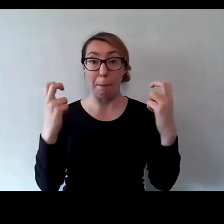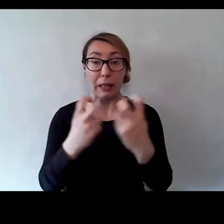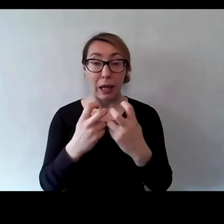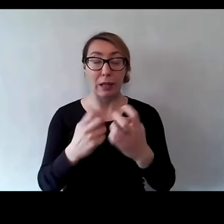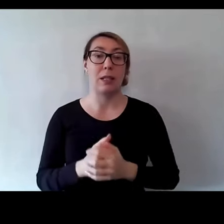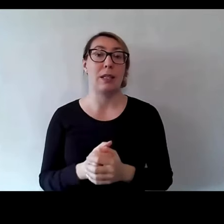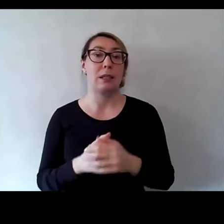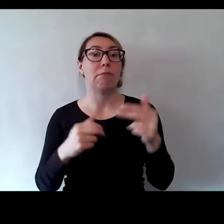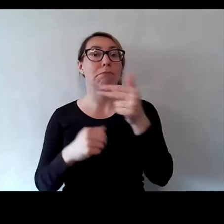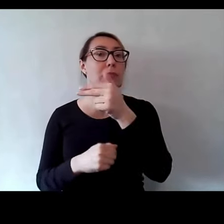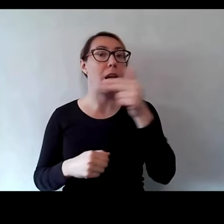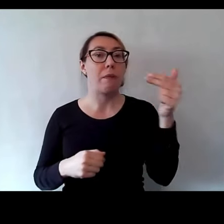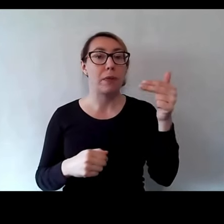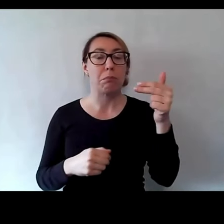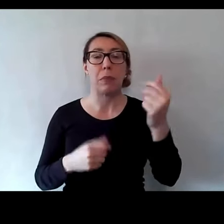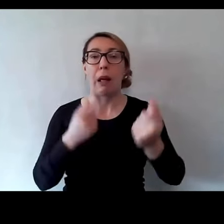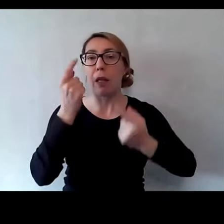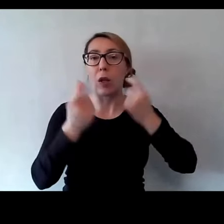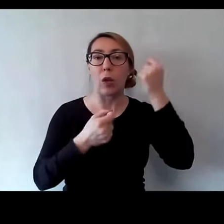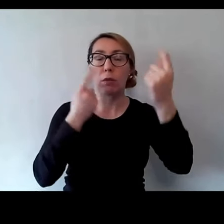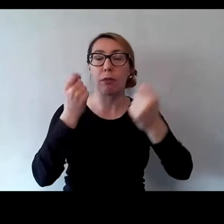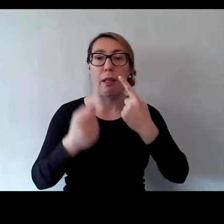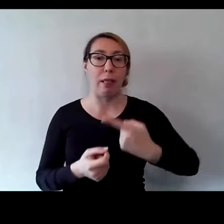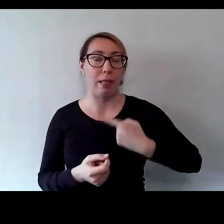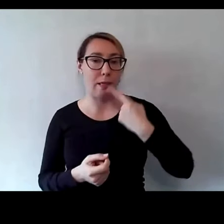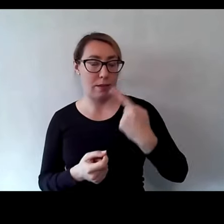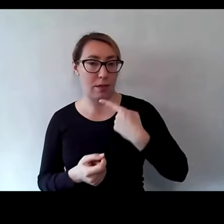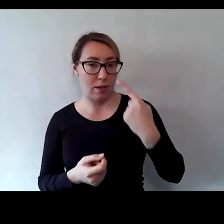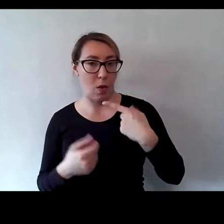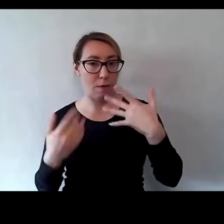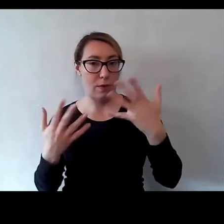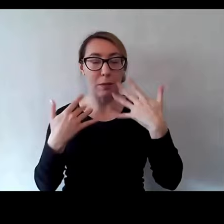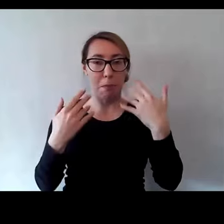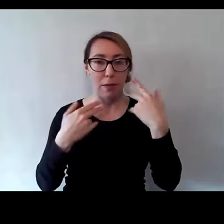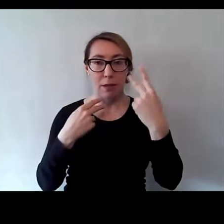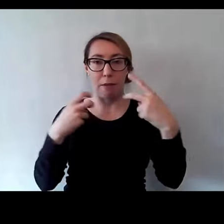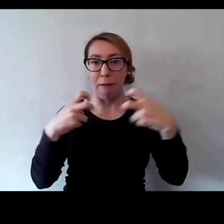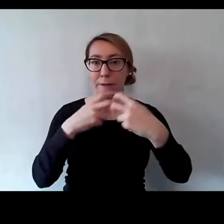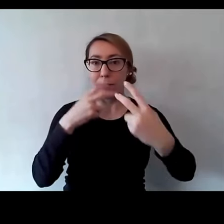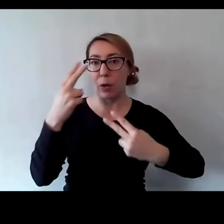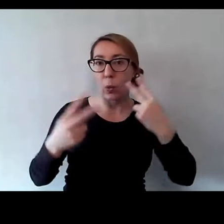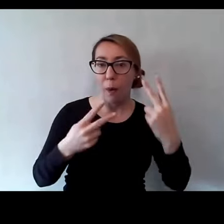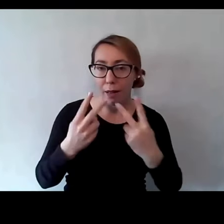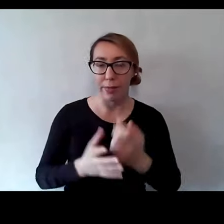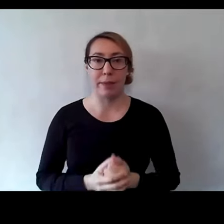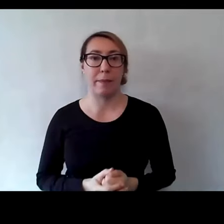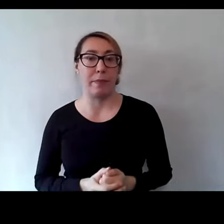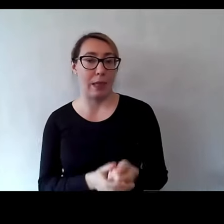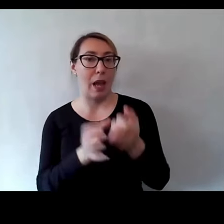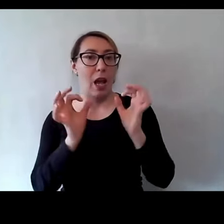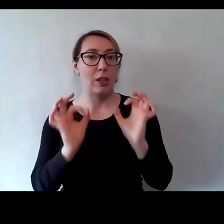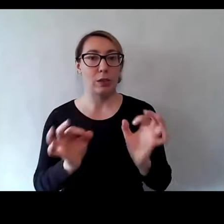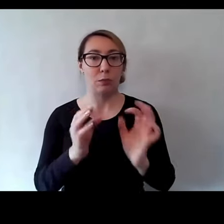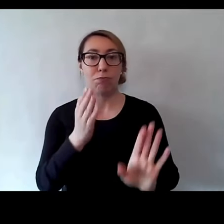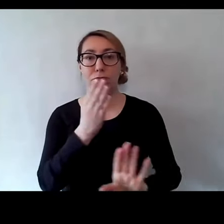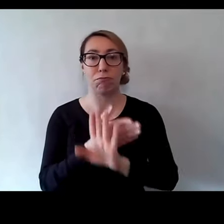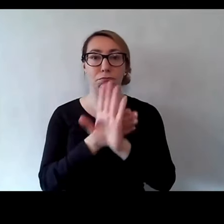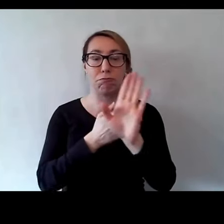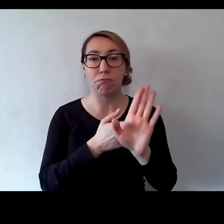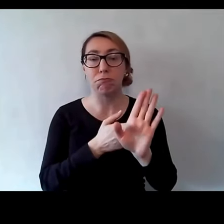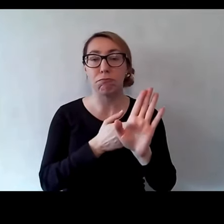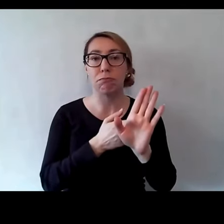poświęconym innowacji językowych spacer wirtualny. Dzisiaj przedstawimy